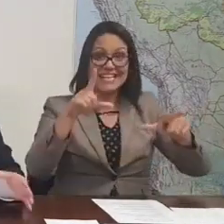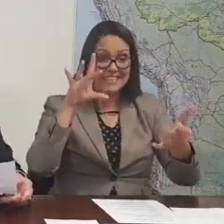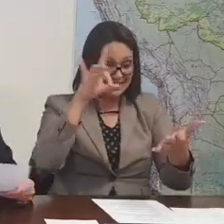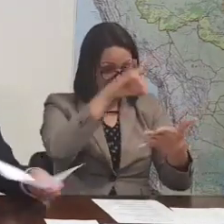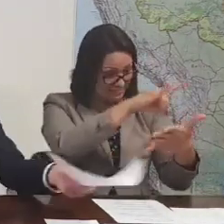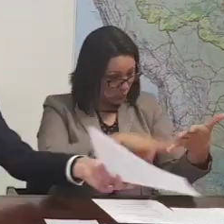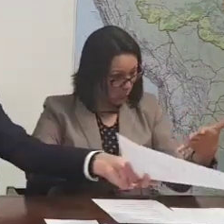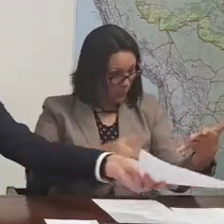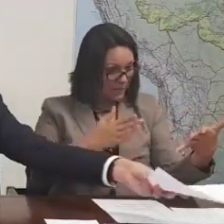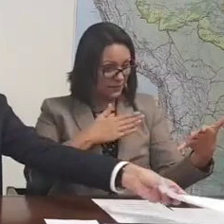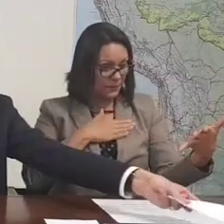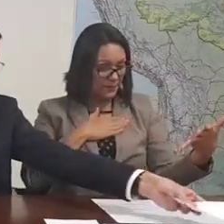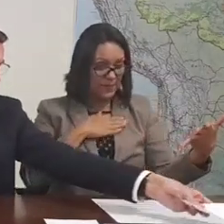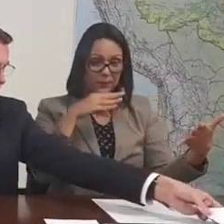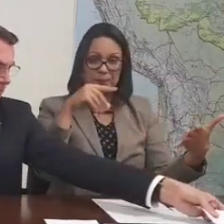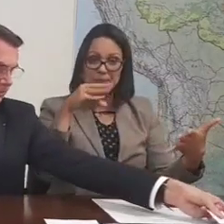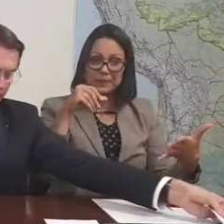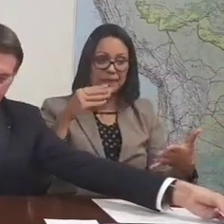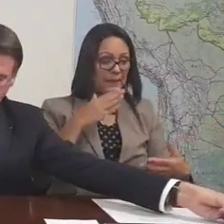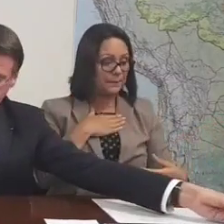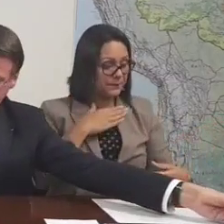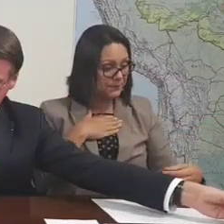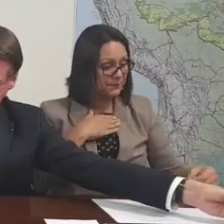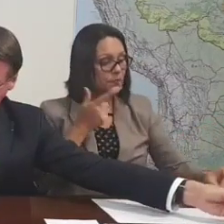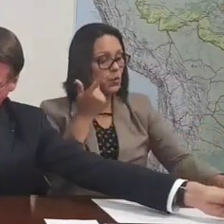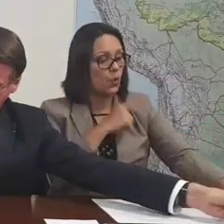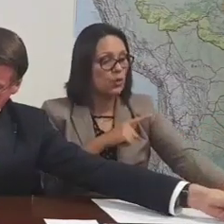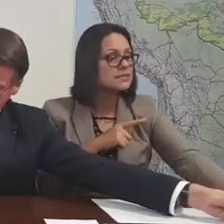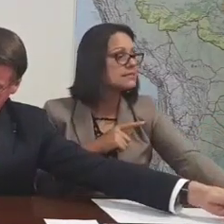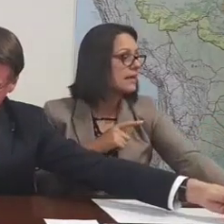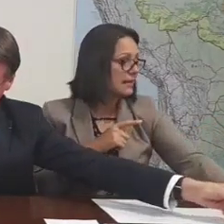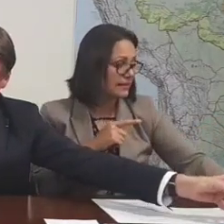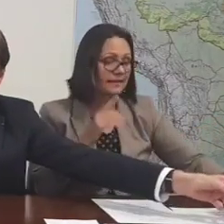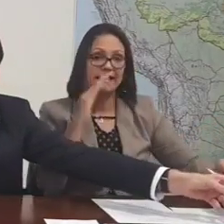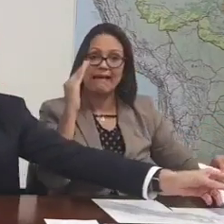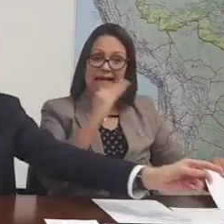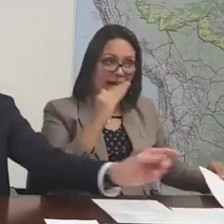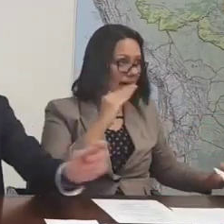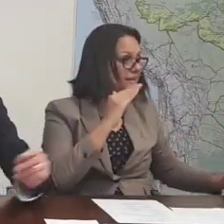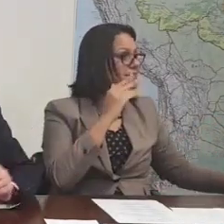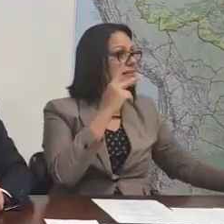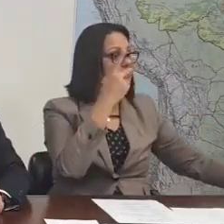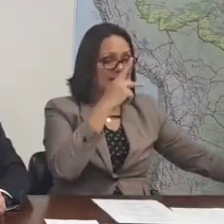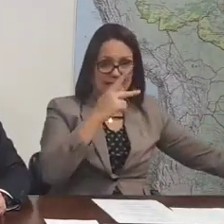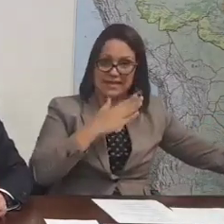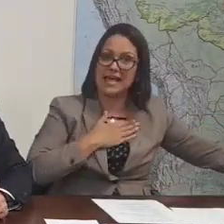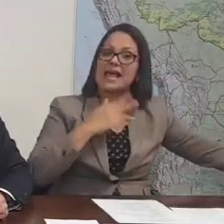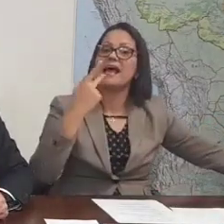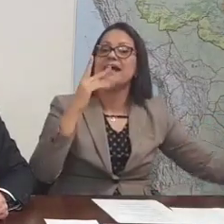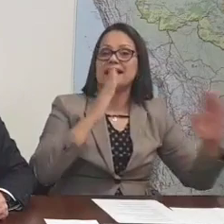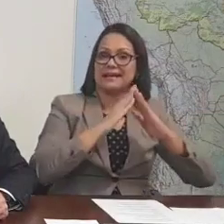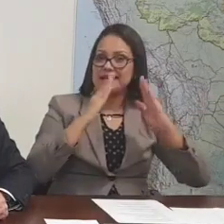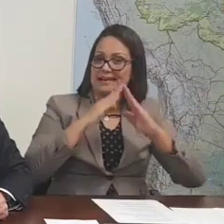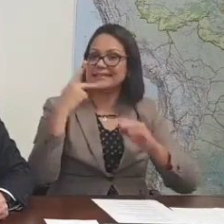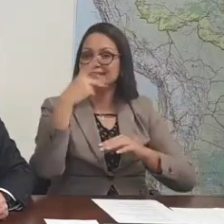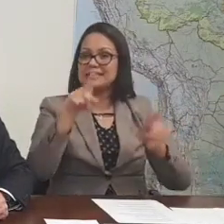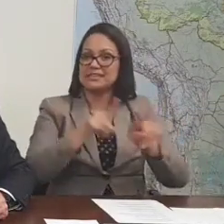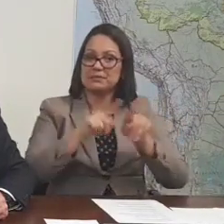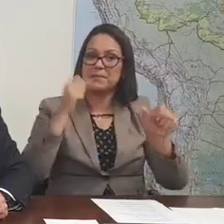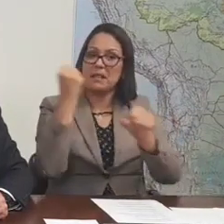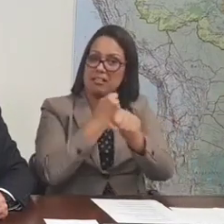ele construir a sua casa, caso já tenha a sua casa, também vai receber uma verba para reformar a sua casa. Enfim,